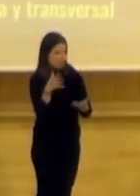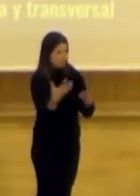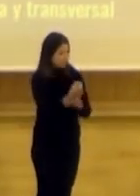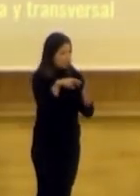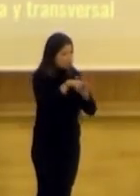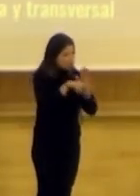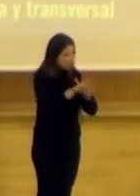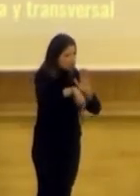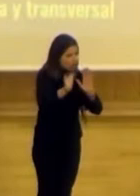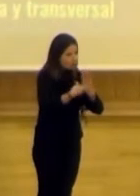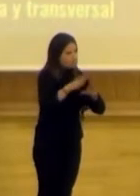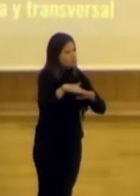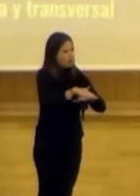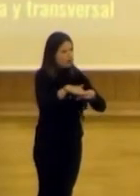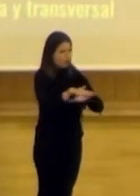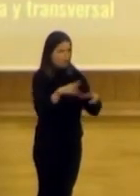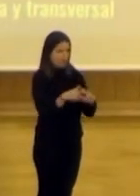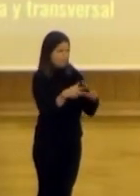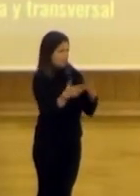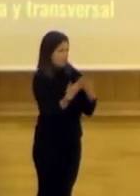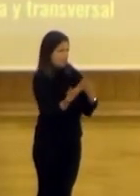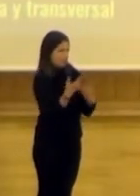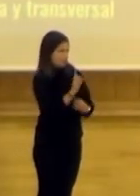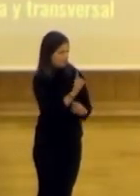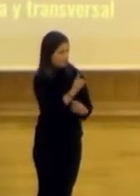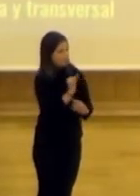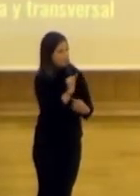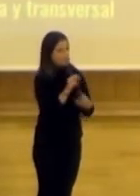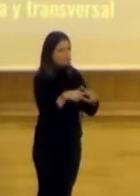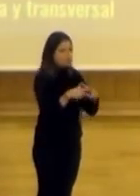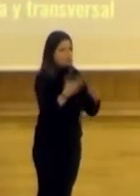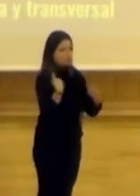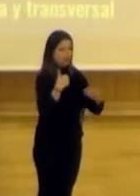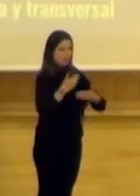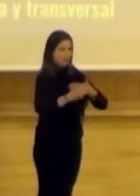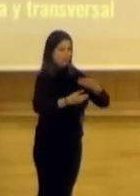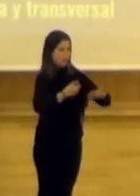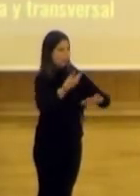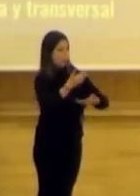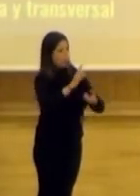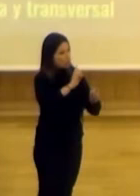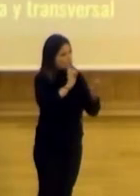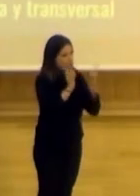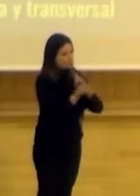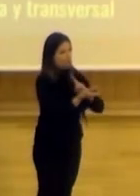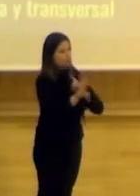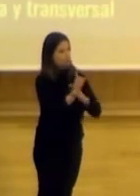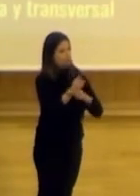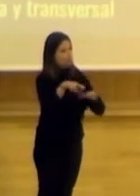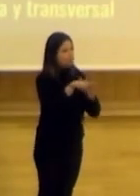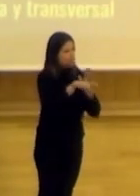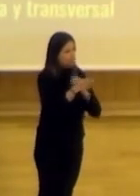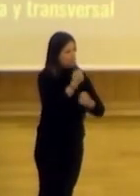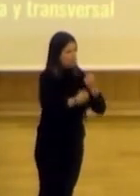recursos para poder gobernar la sociedad moderna, porque la sociedad ha evolucionado a un punto donde no estamos hablando solo de recursos